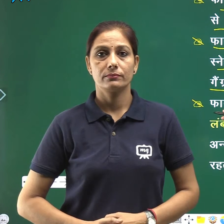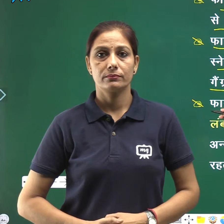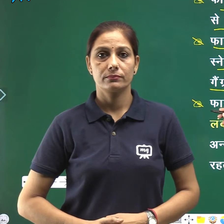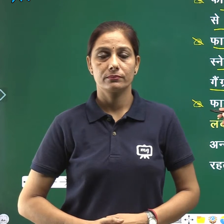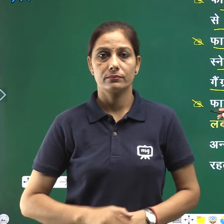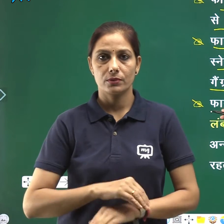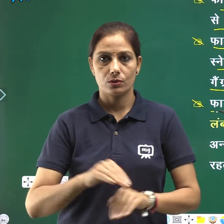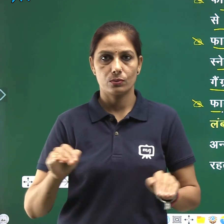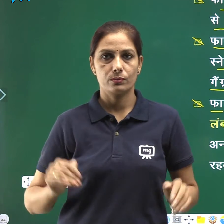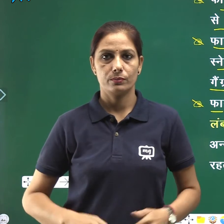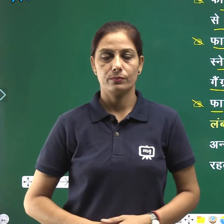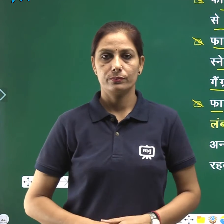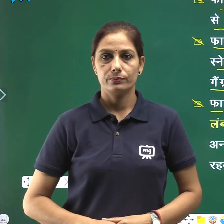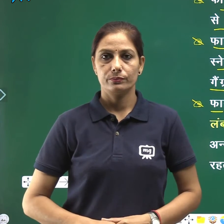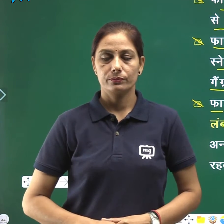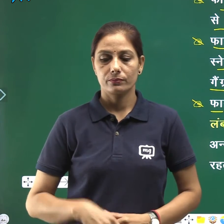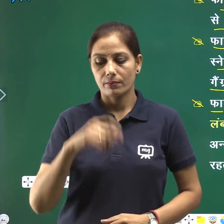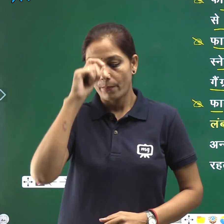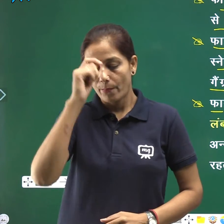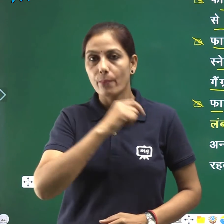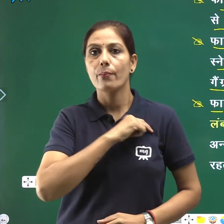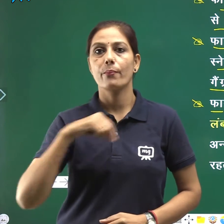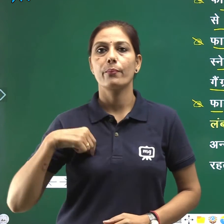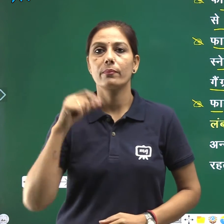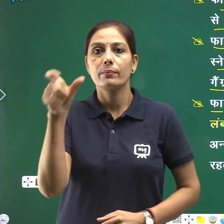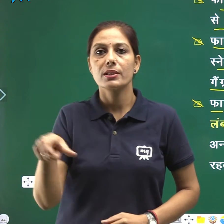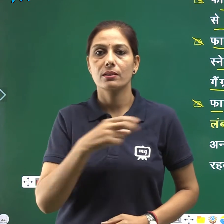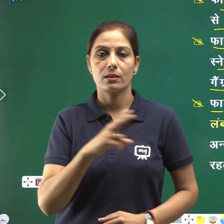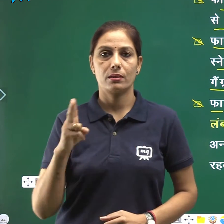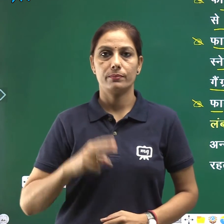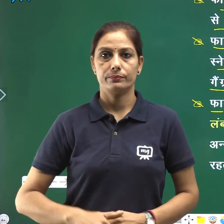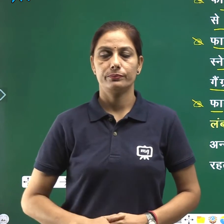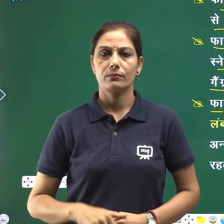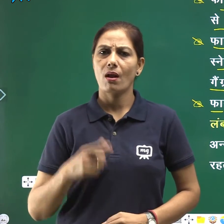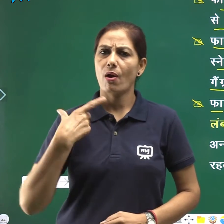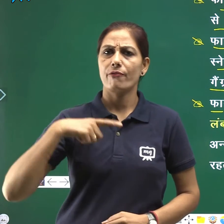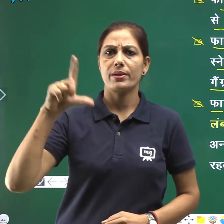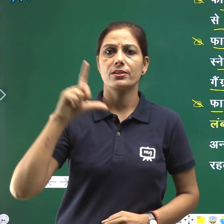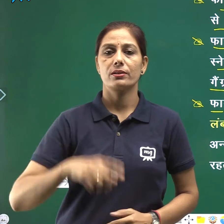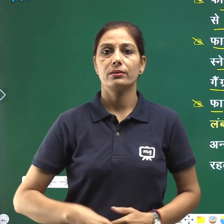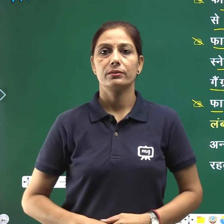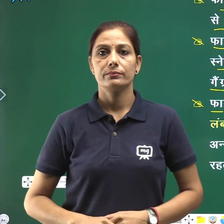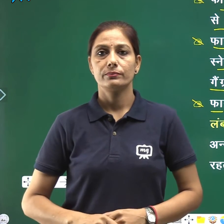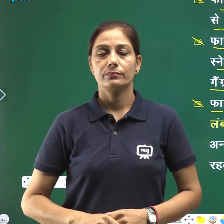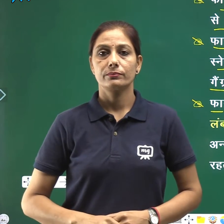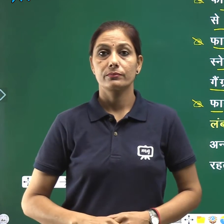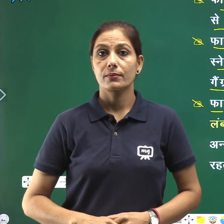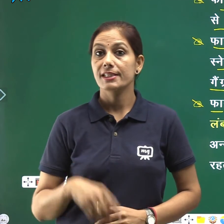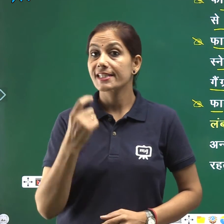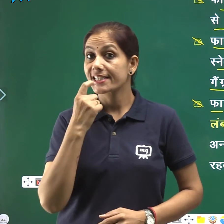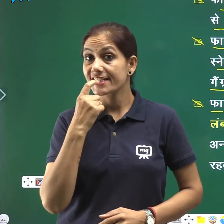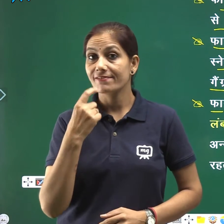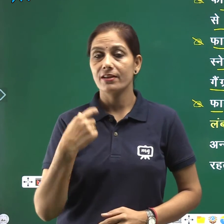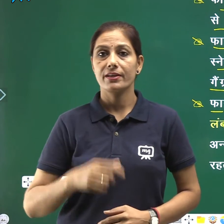बच्चों फादर बुलके हमेशा सफेद